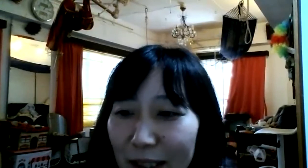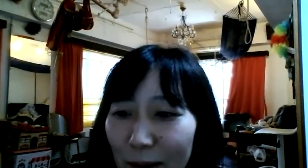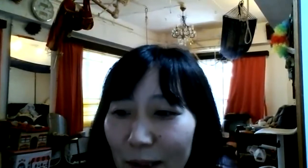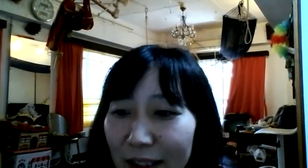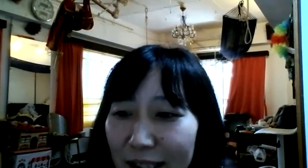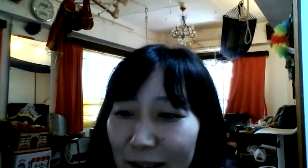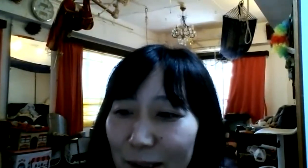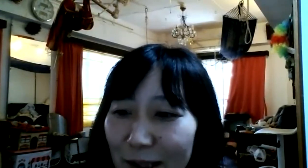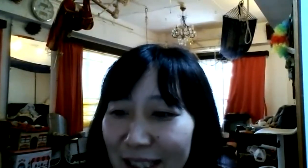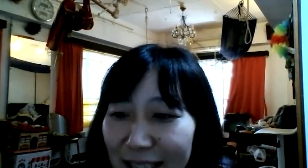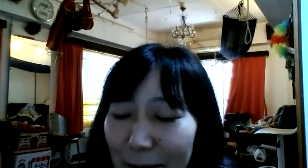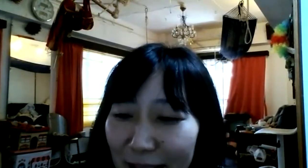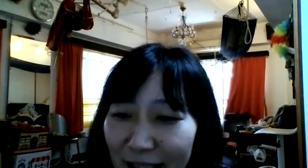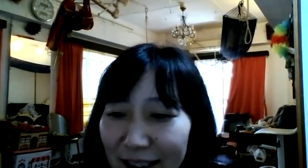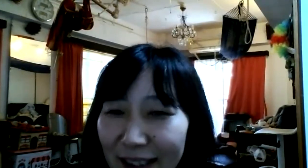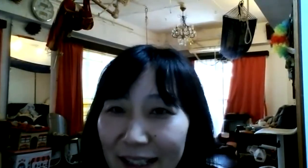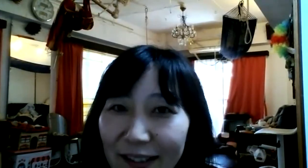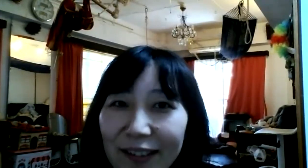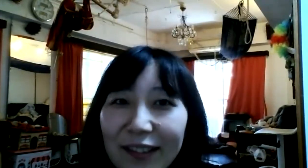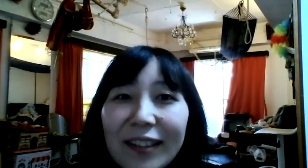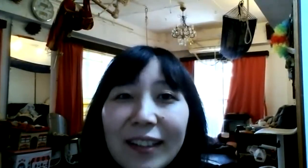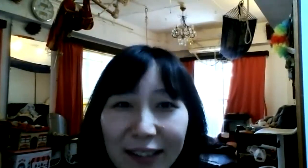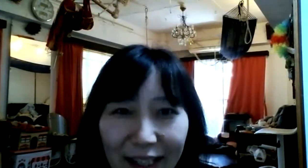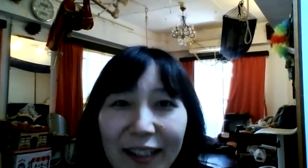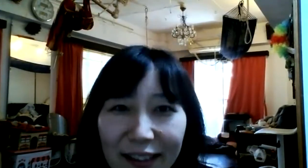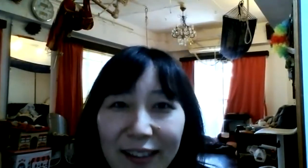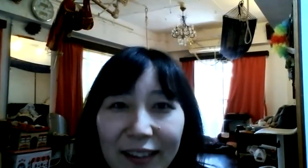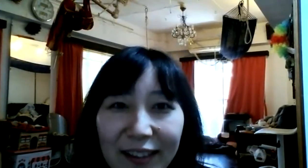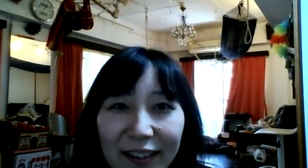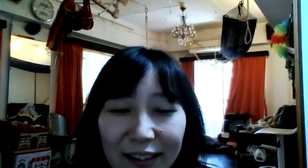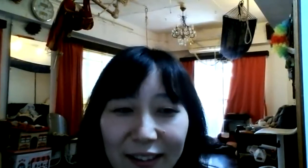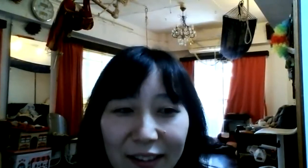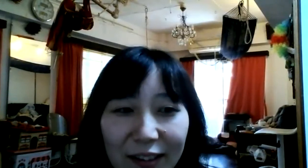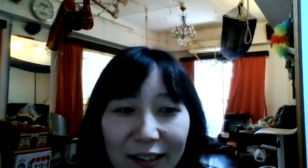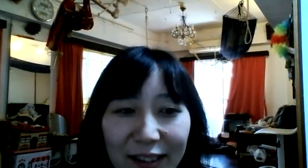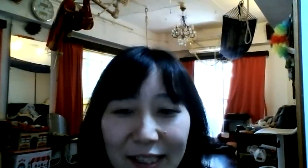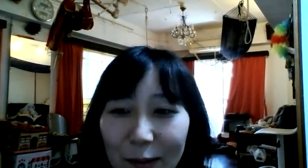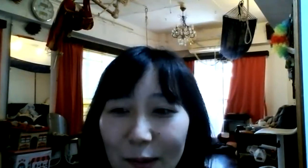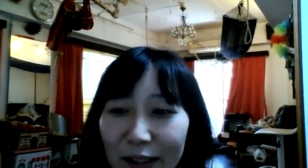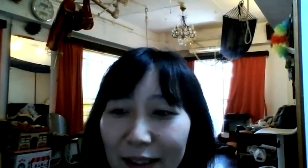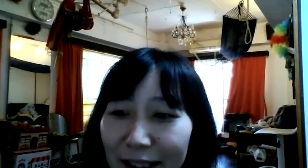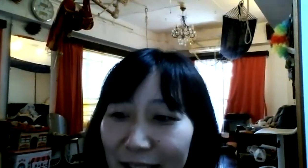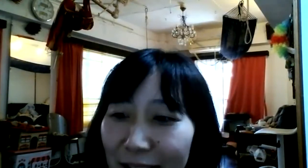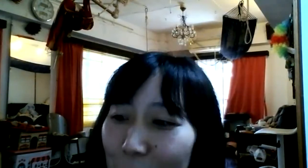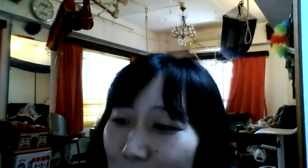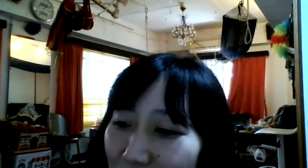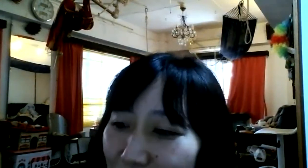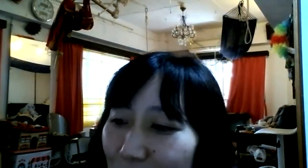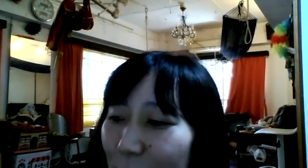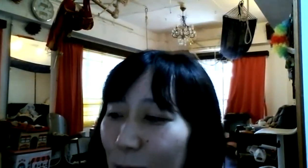とお話をそれでしてみたいっていうはい、はい、はいすごい、あれだなと思っていますそこ